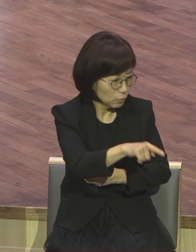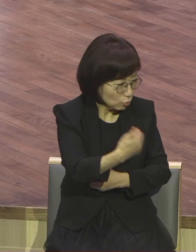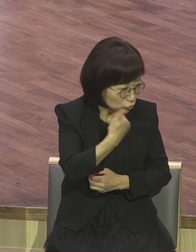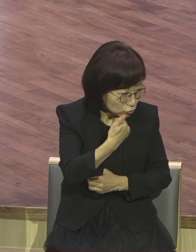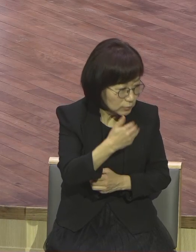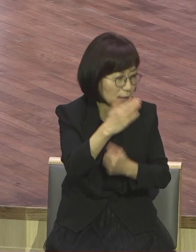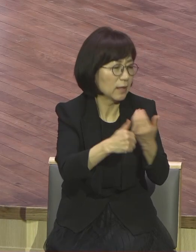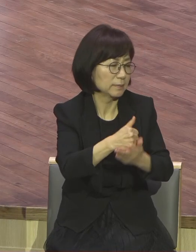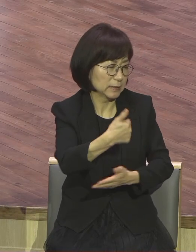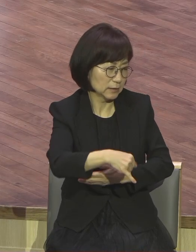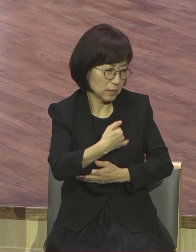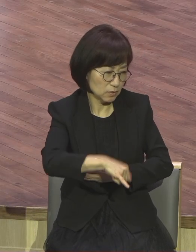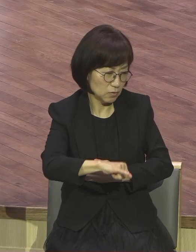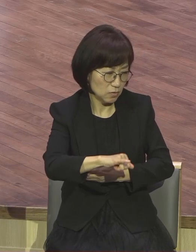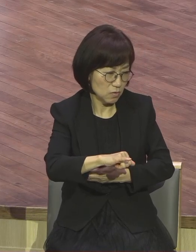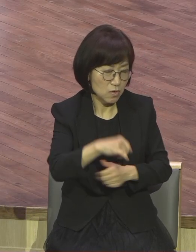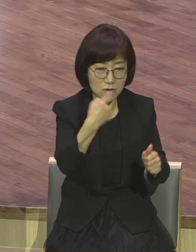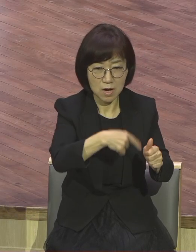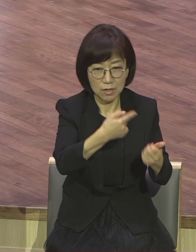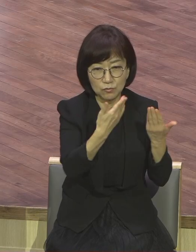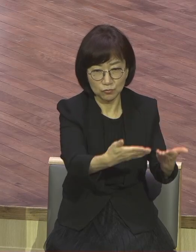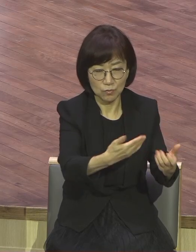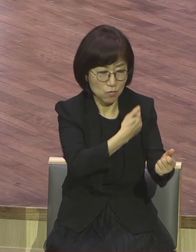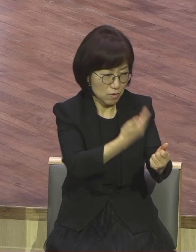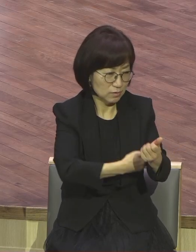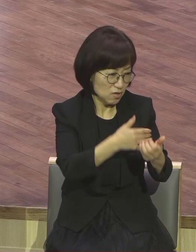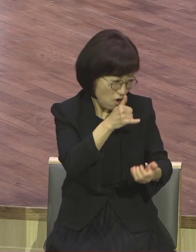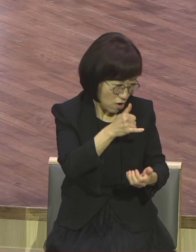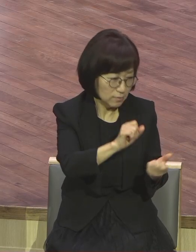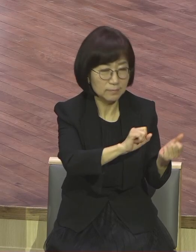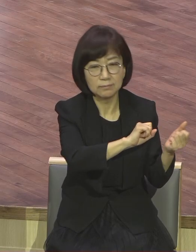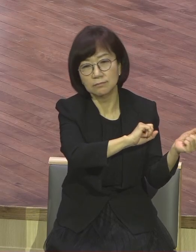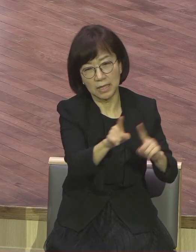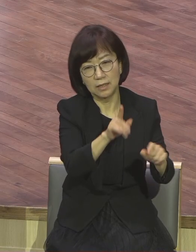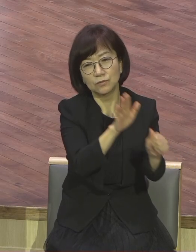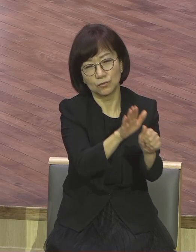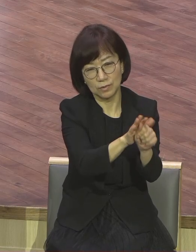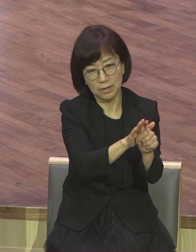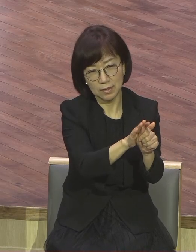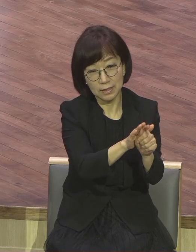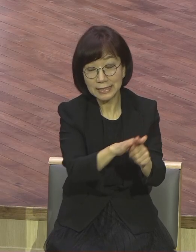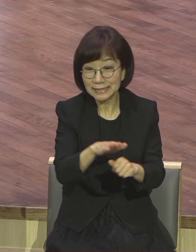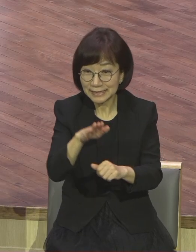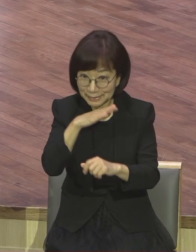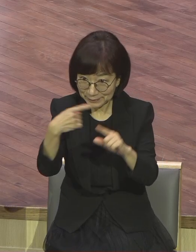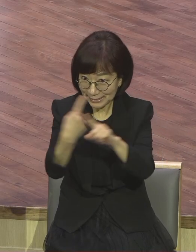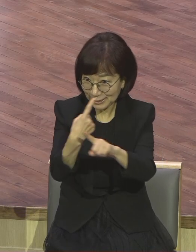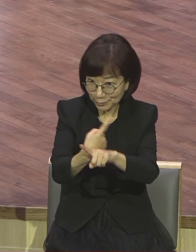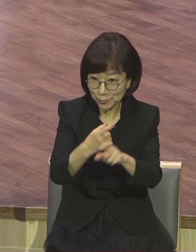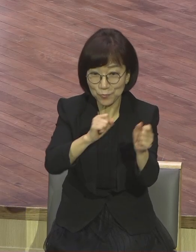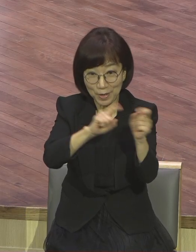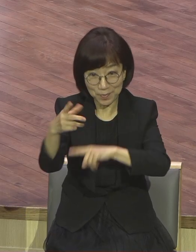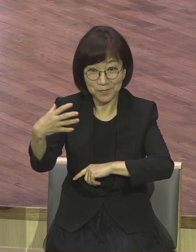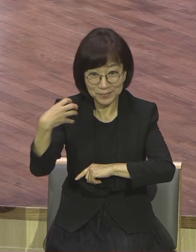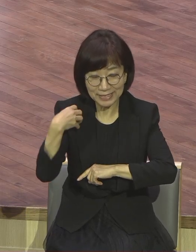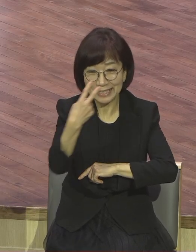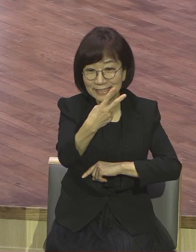영계 모더슨들 오직 복음으로 참된 치유와 회복을 일으키는 237 치유 스미세